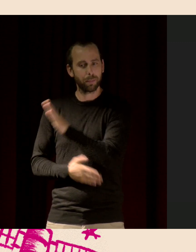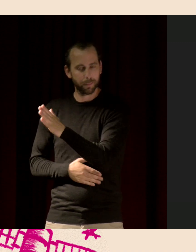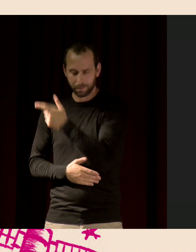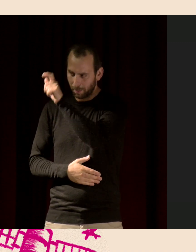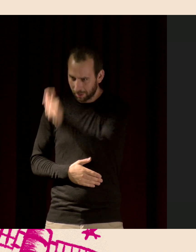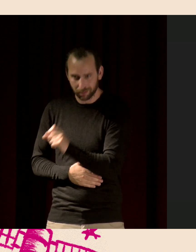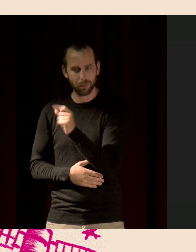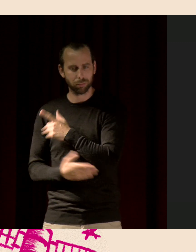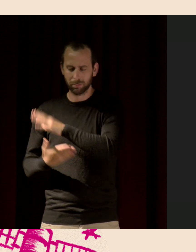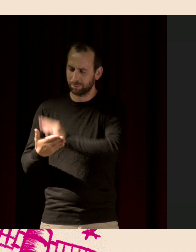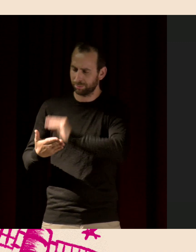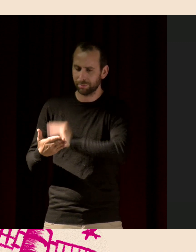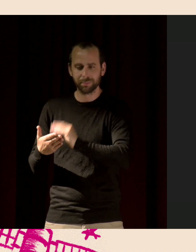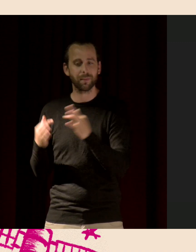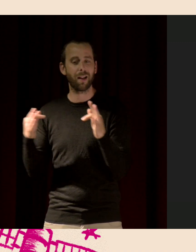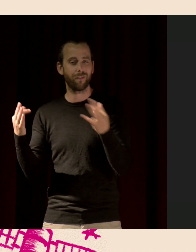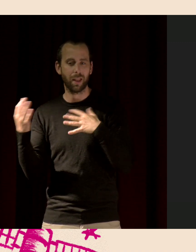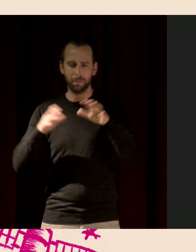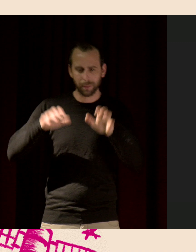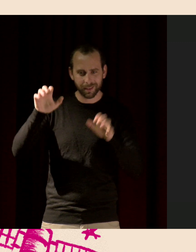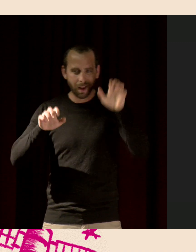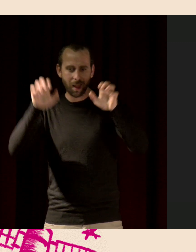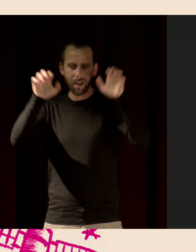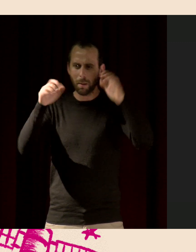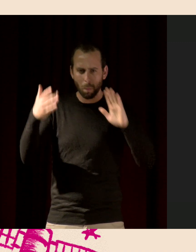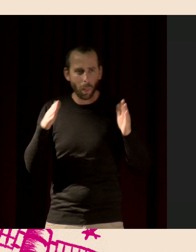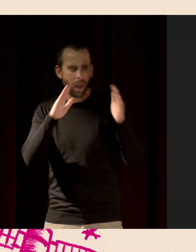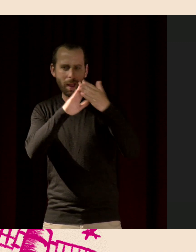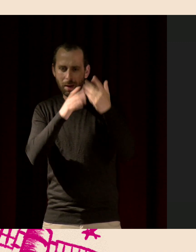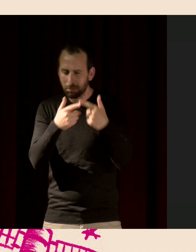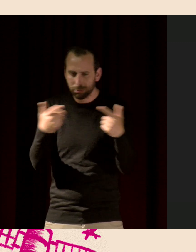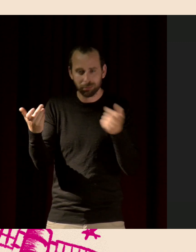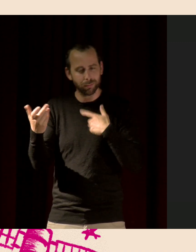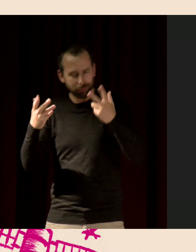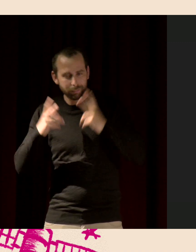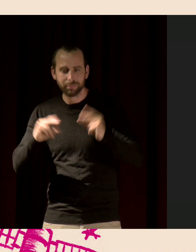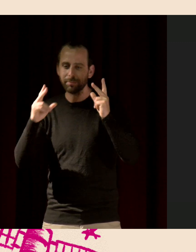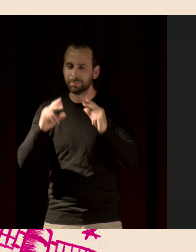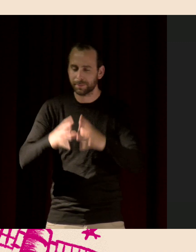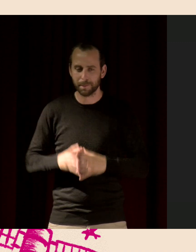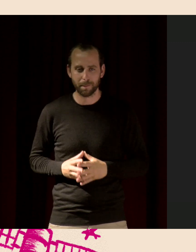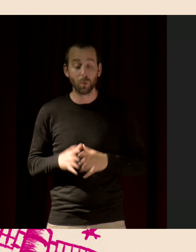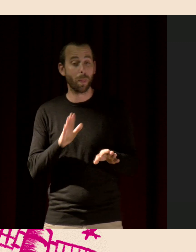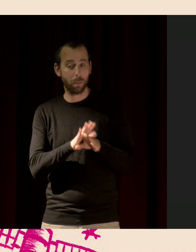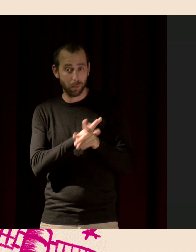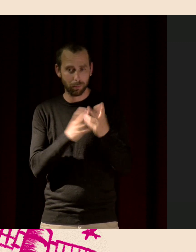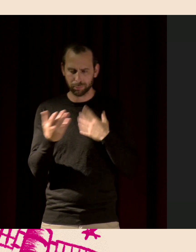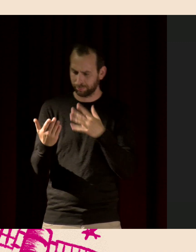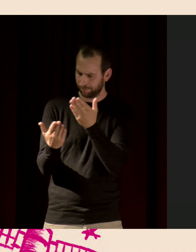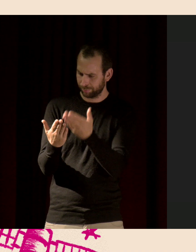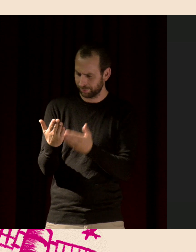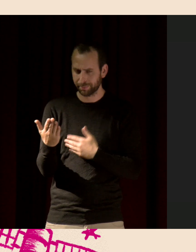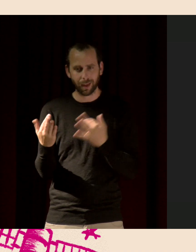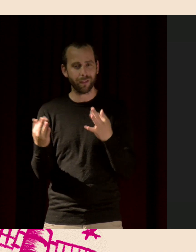à l'escalade, à la montagne. Et au début, elle raconte un accident en fait qui lui est arrivé